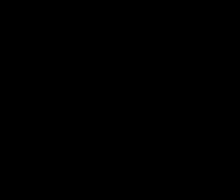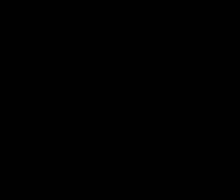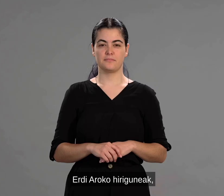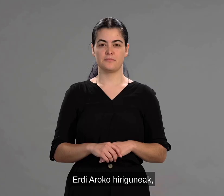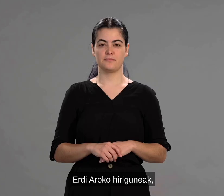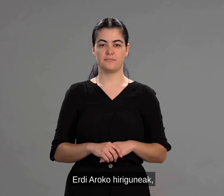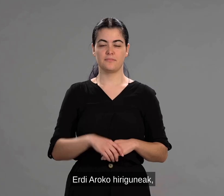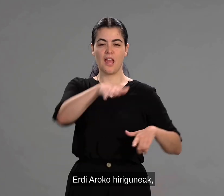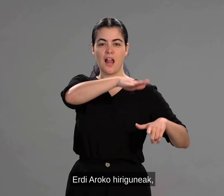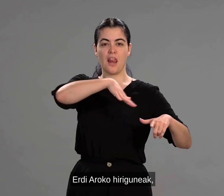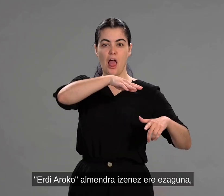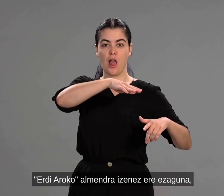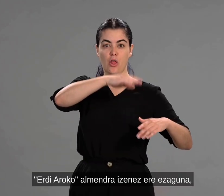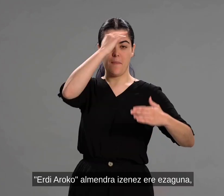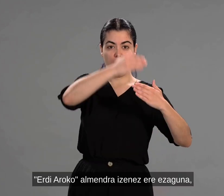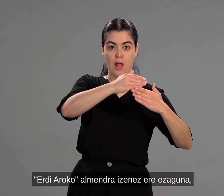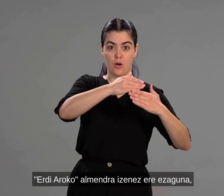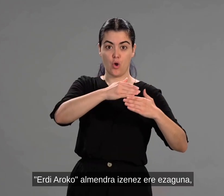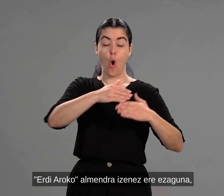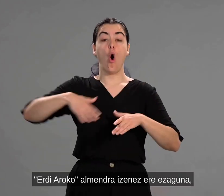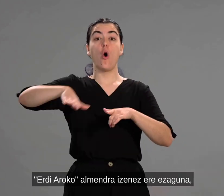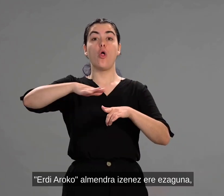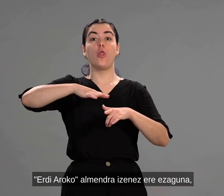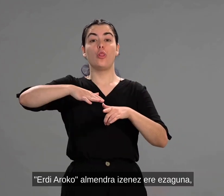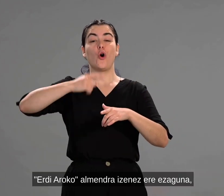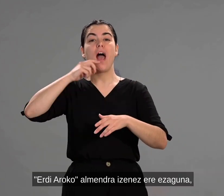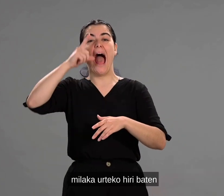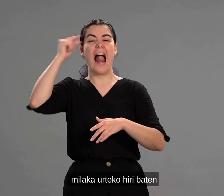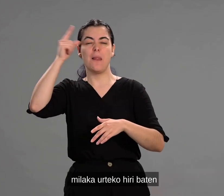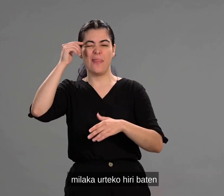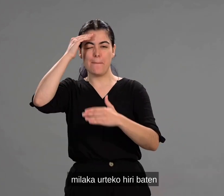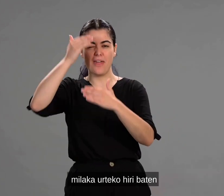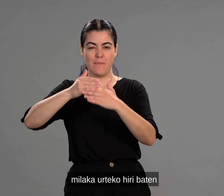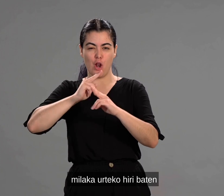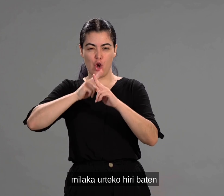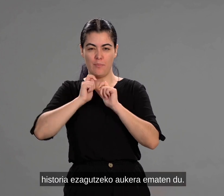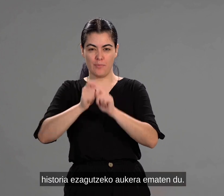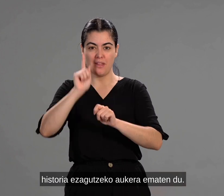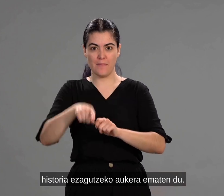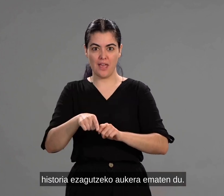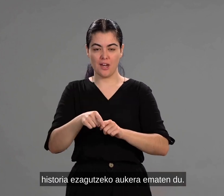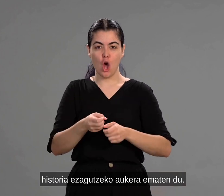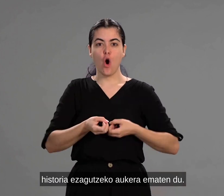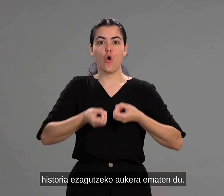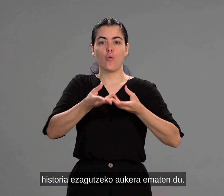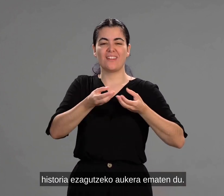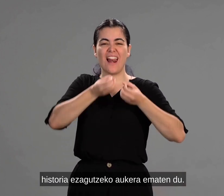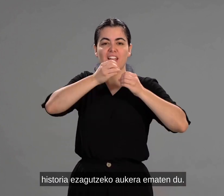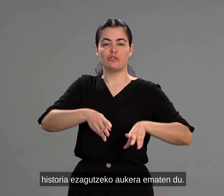Erdiaroko hiriguneak, erdiaroko almendra izenez ere ezaguna, milaka urteko hiri baten historia ezagutzeko aukera ematen du.